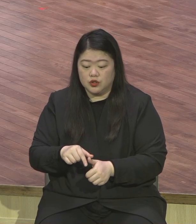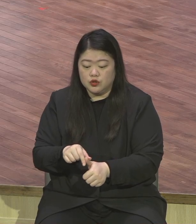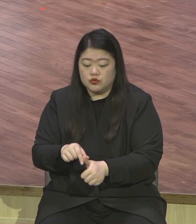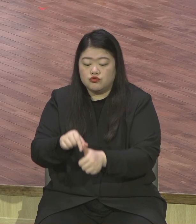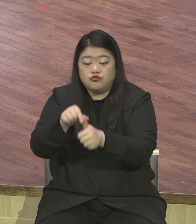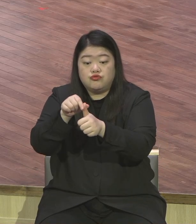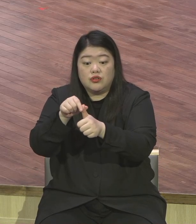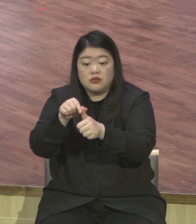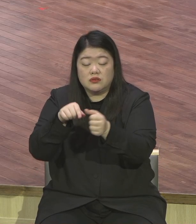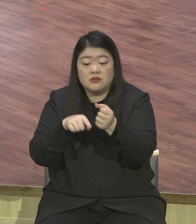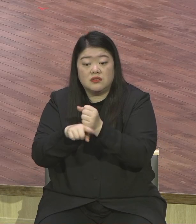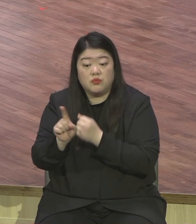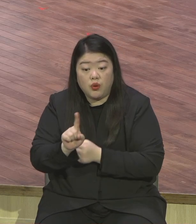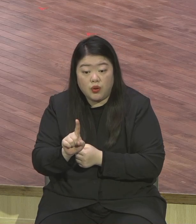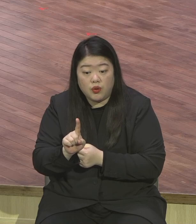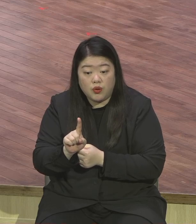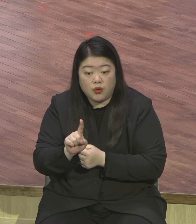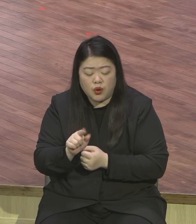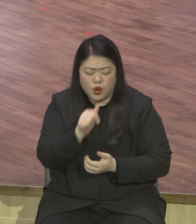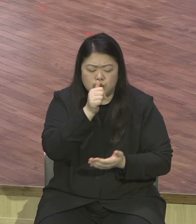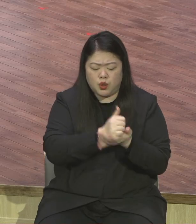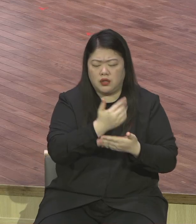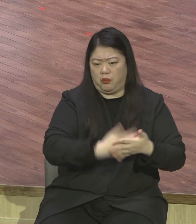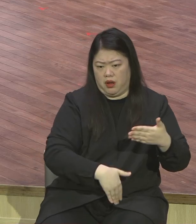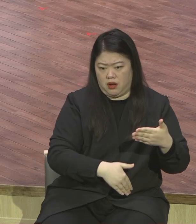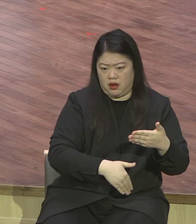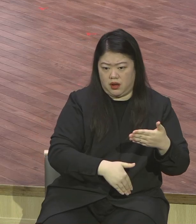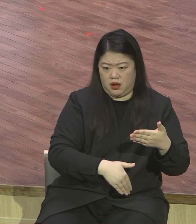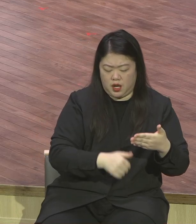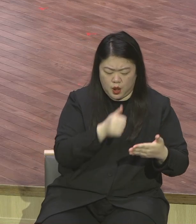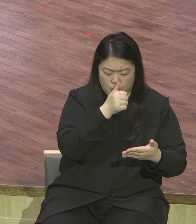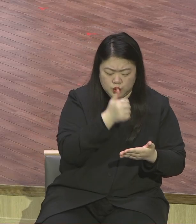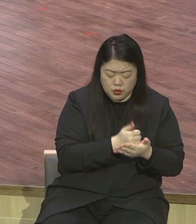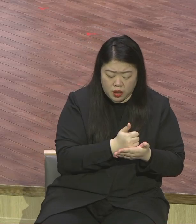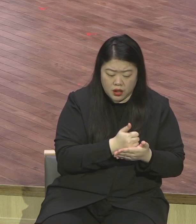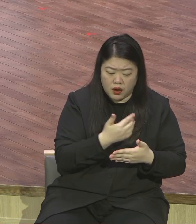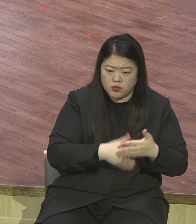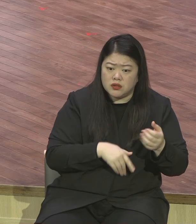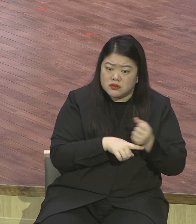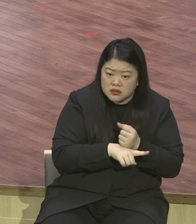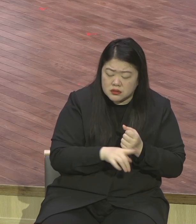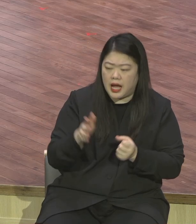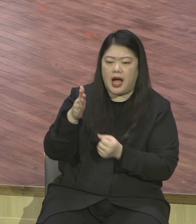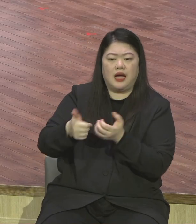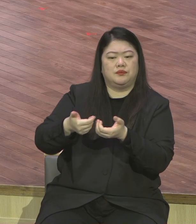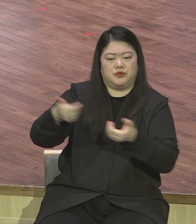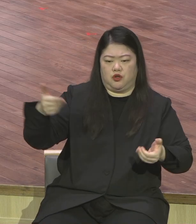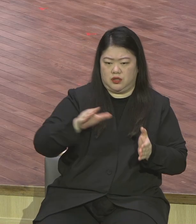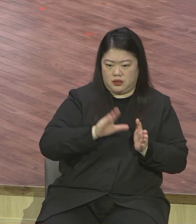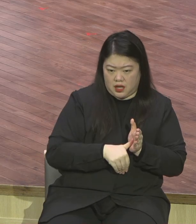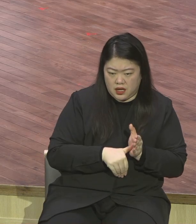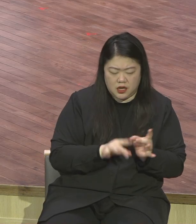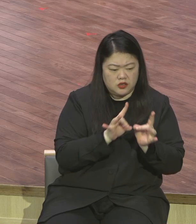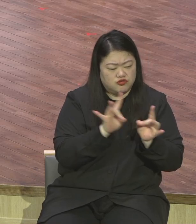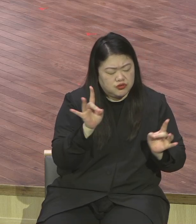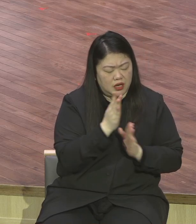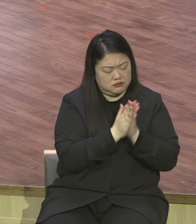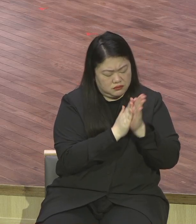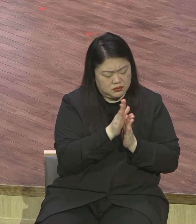하나님도 모를 그때 우상순배하고 그때 죄인 줄도 모르고